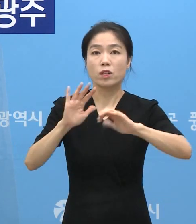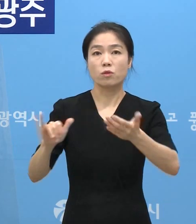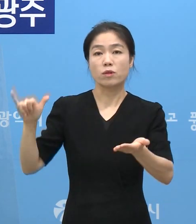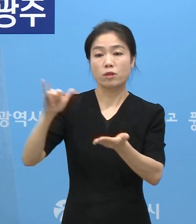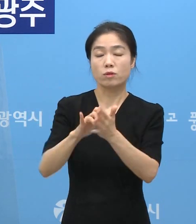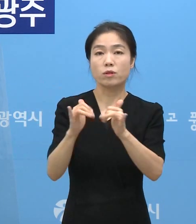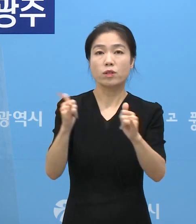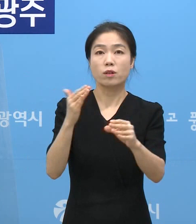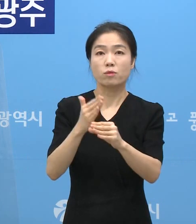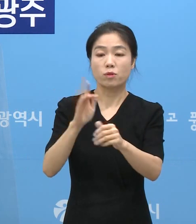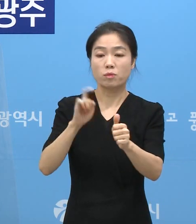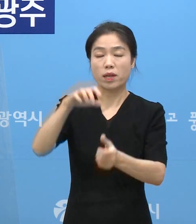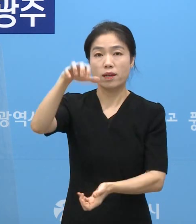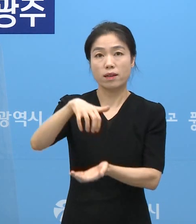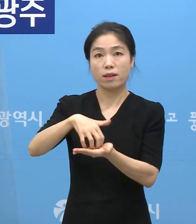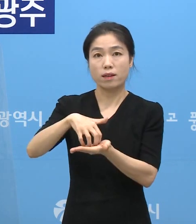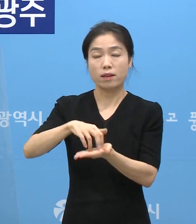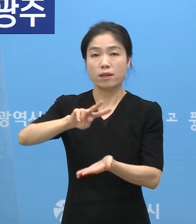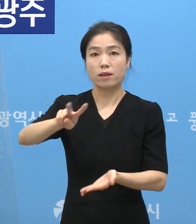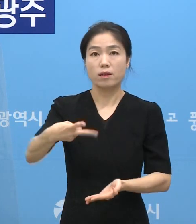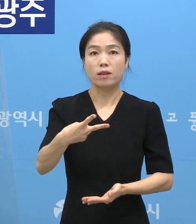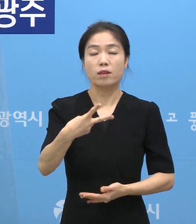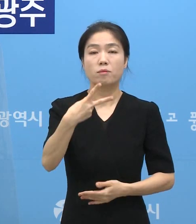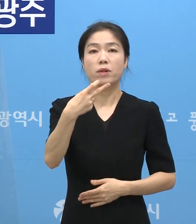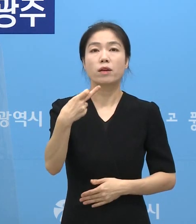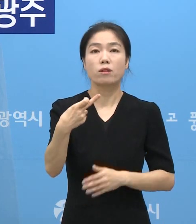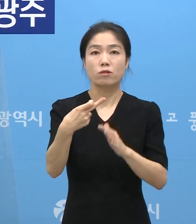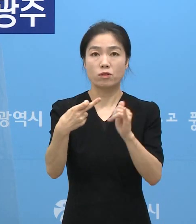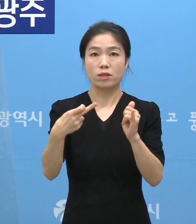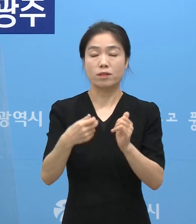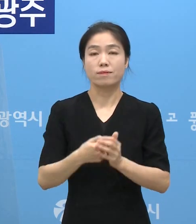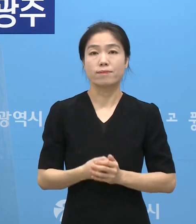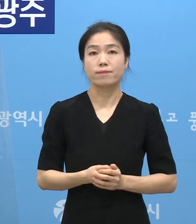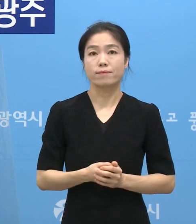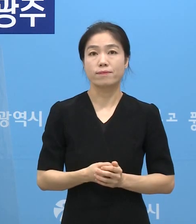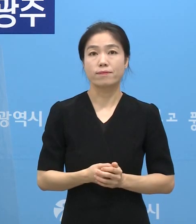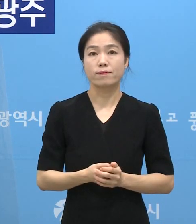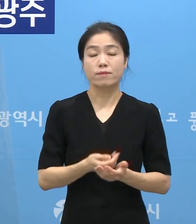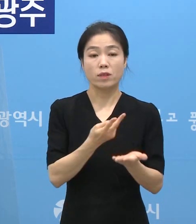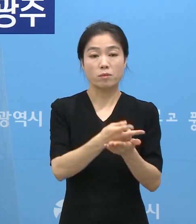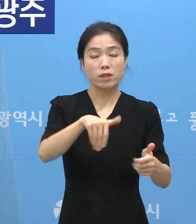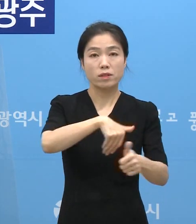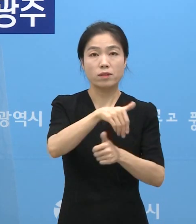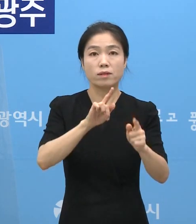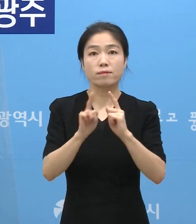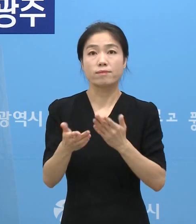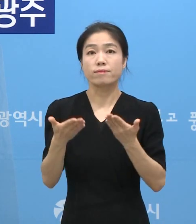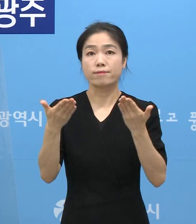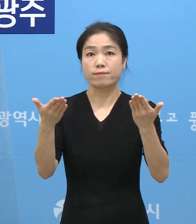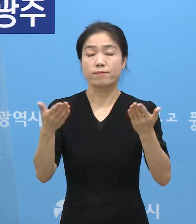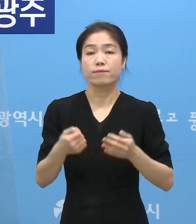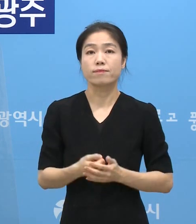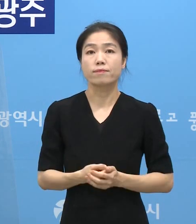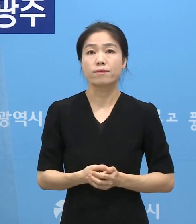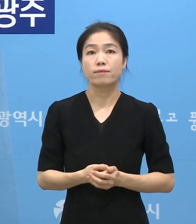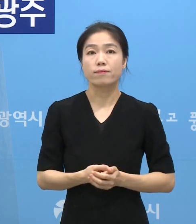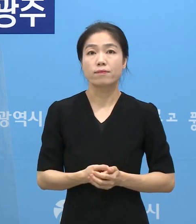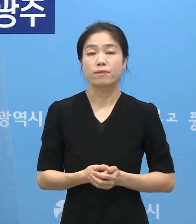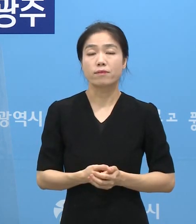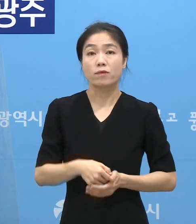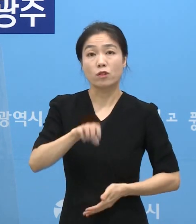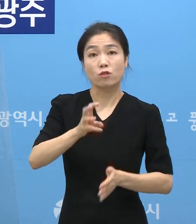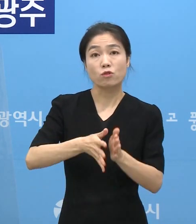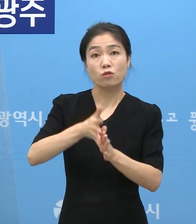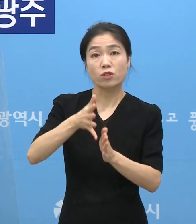중 총 확진자는 212명입니다. 병상 현황을 말씀드리겠습니다. 우리시는